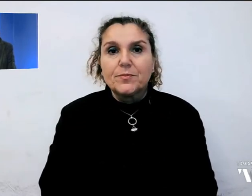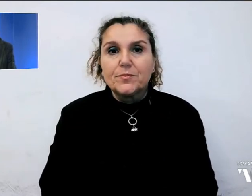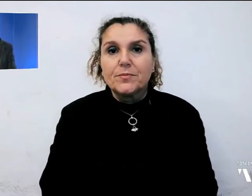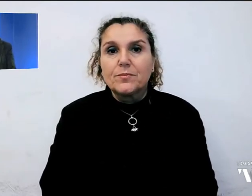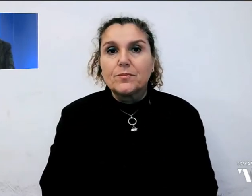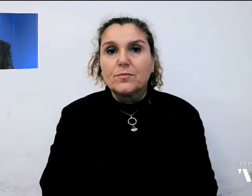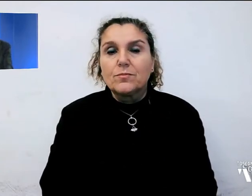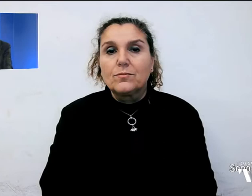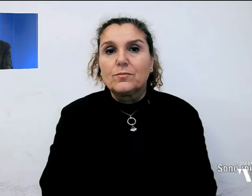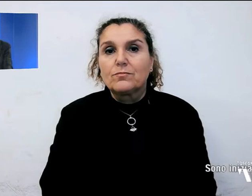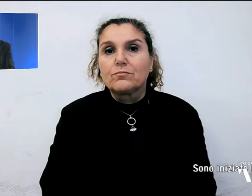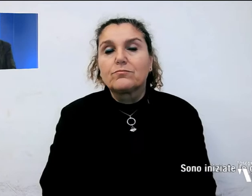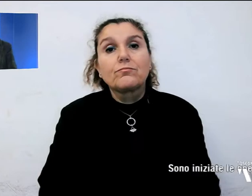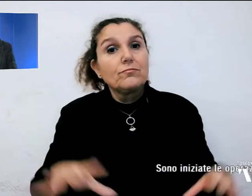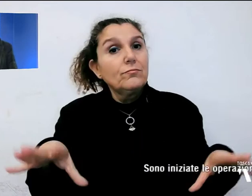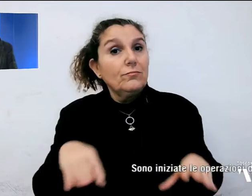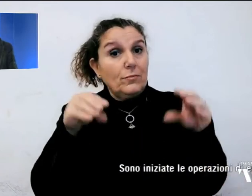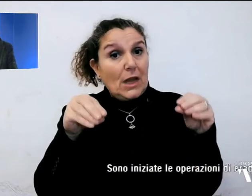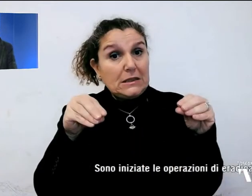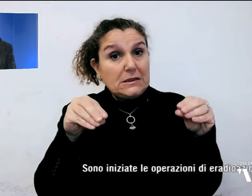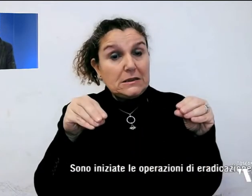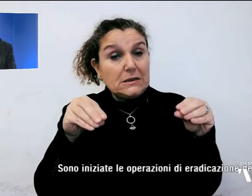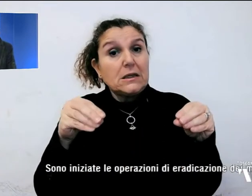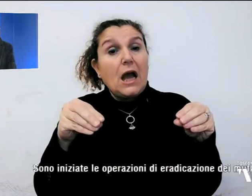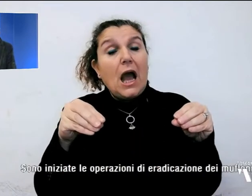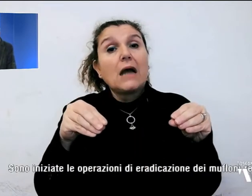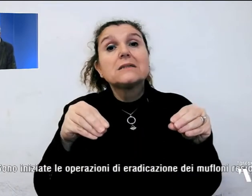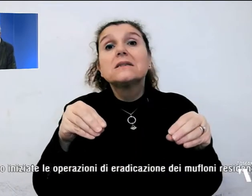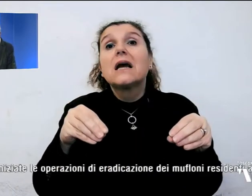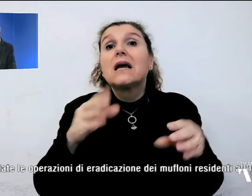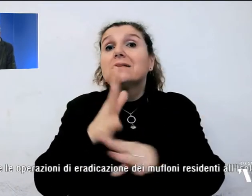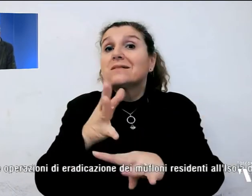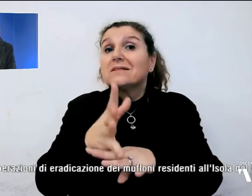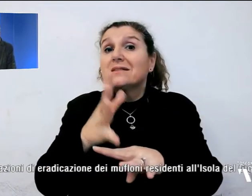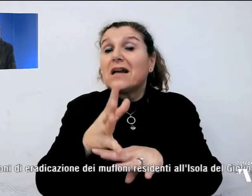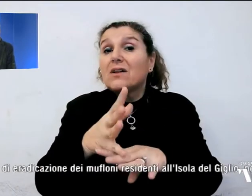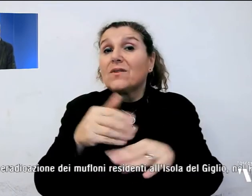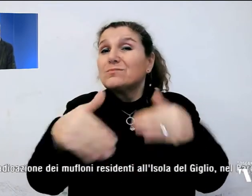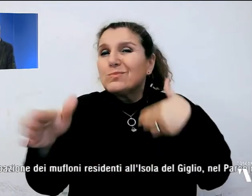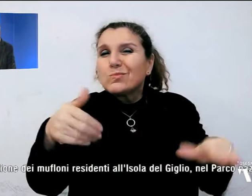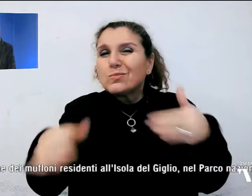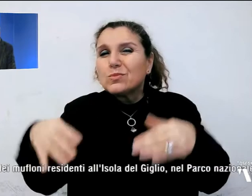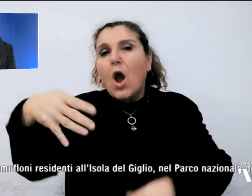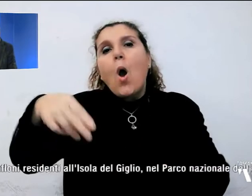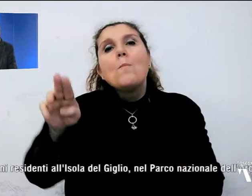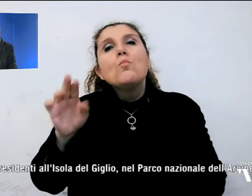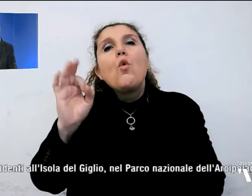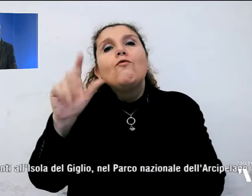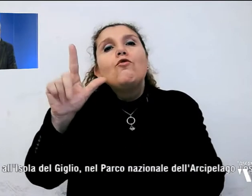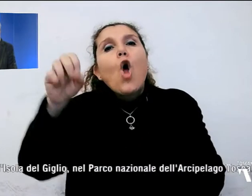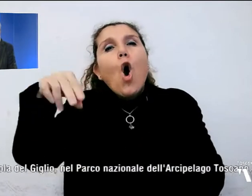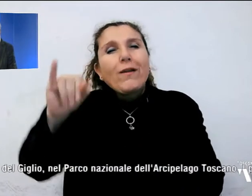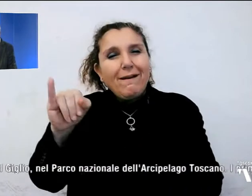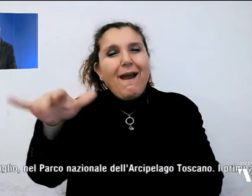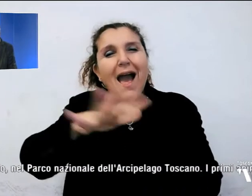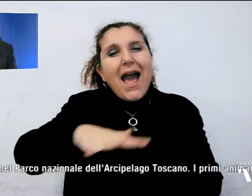Sono iniziate le operazioni di sradicazione dei muffloni residenti all'isola del Giglio, nel Parco